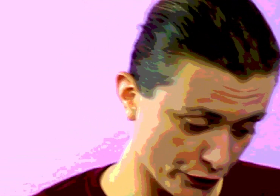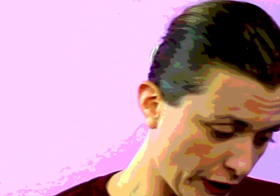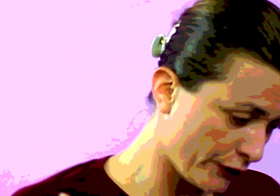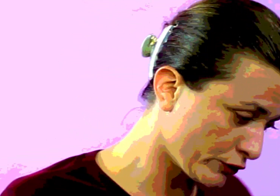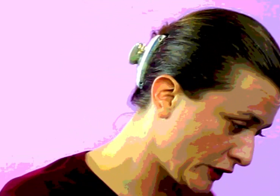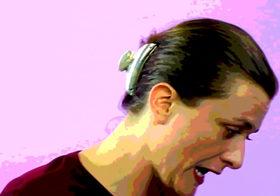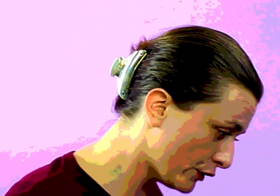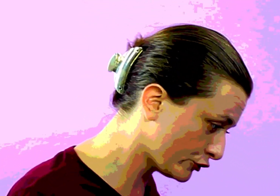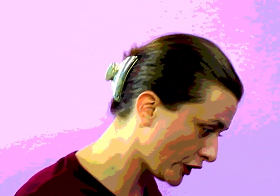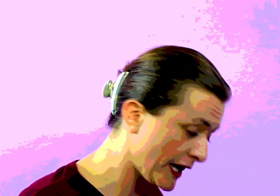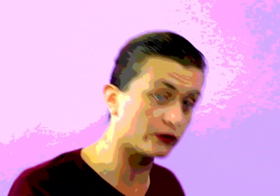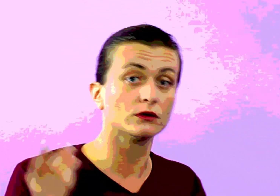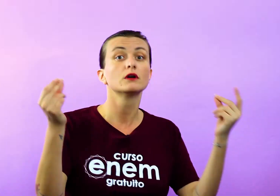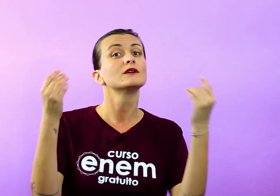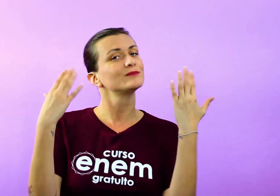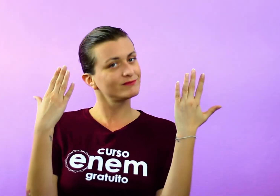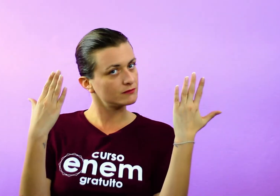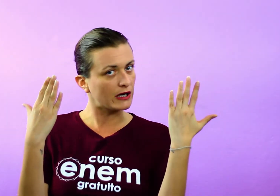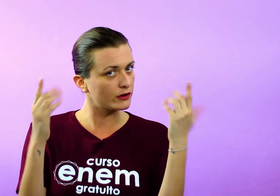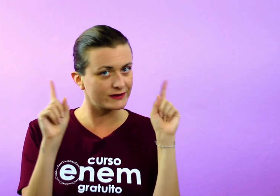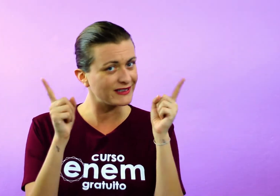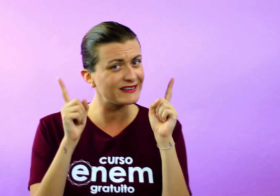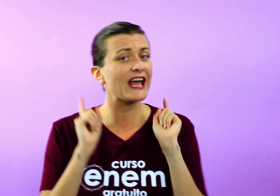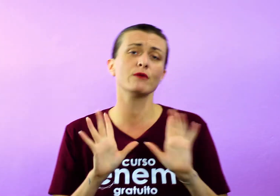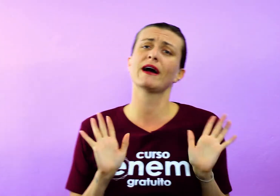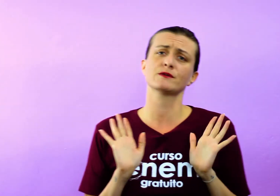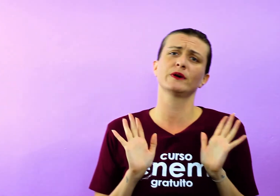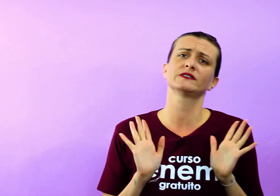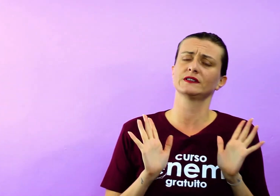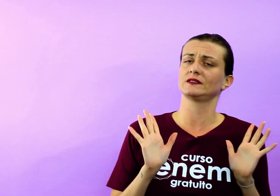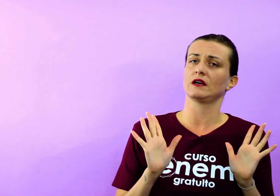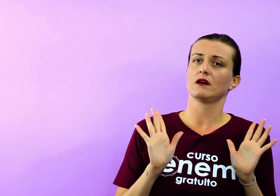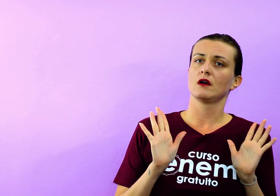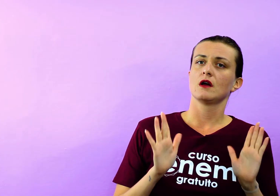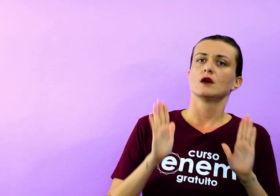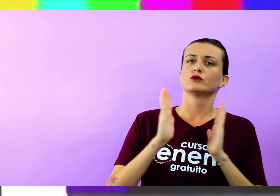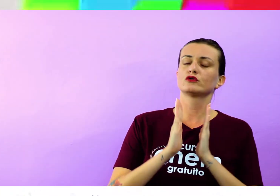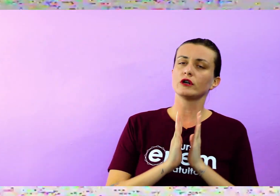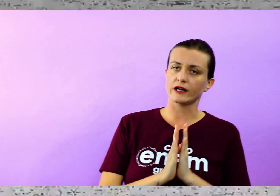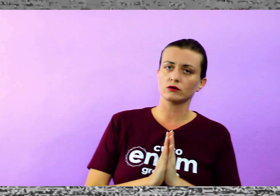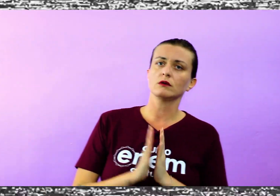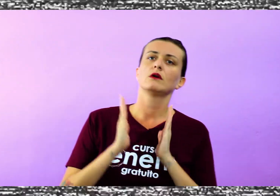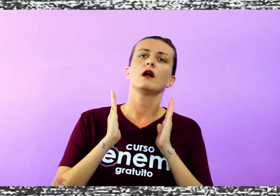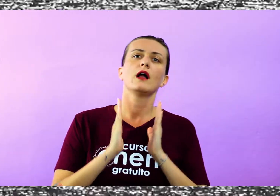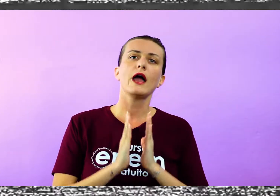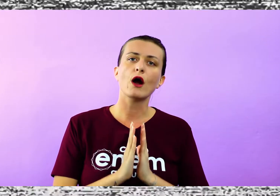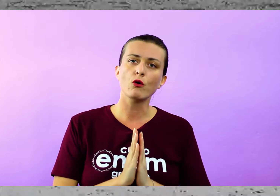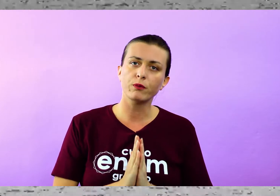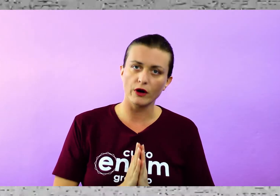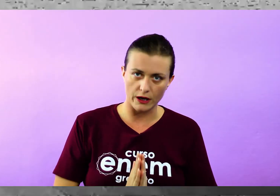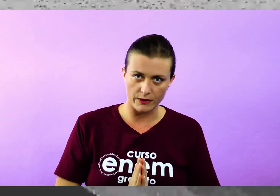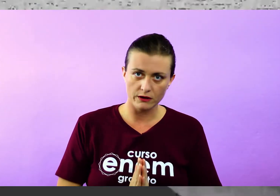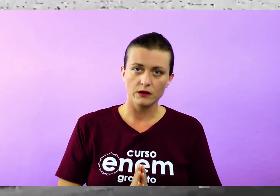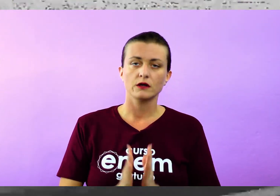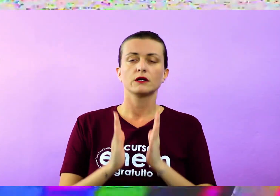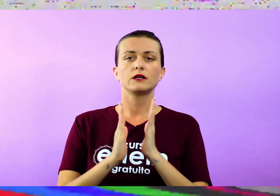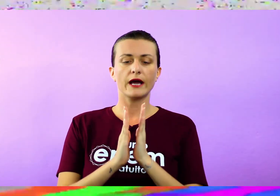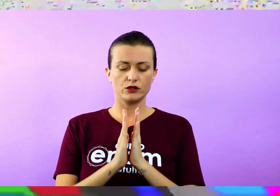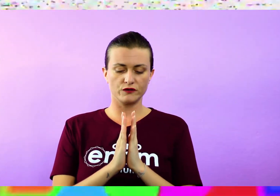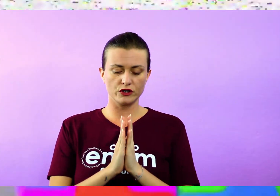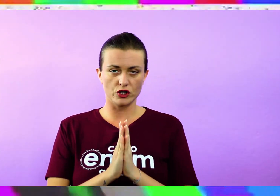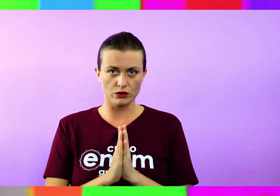Ah, meu Deus, o que é um soneto? Uma coisa que ninguém mais pode esquecer. O soneto é um poema